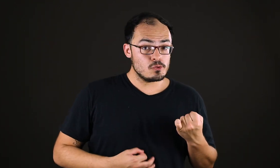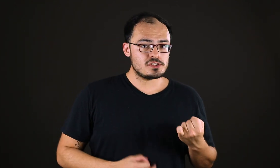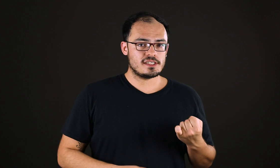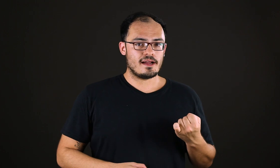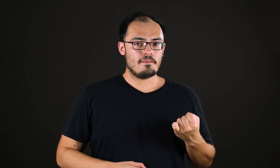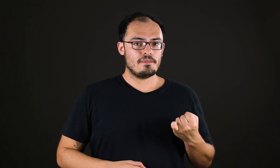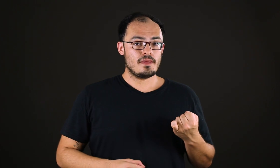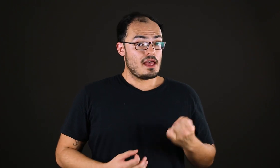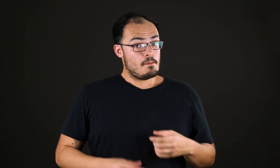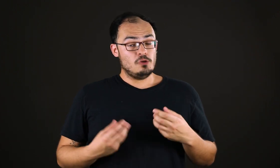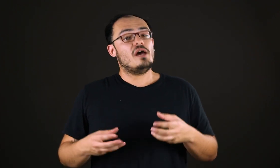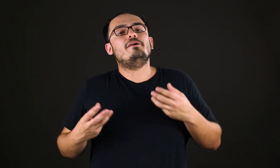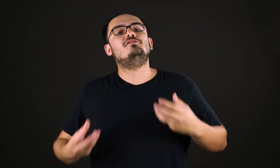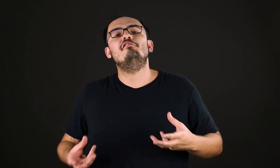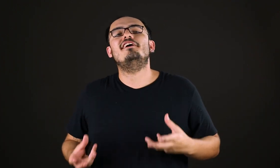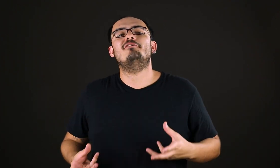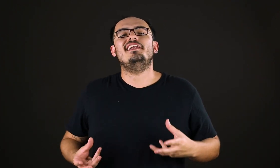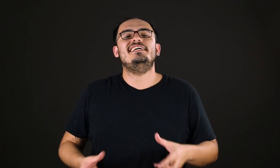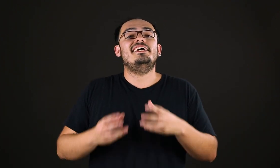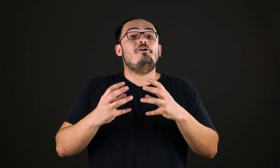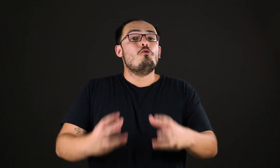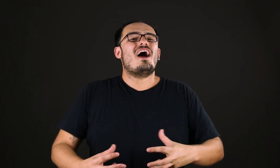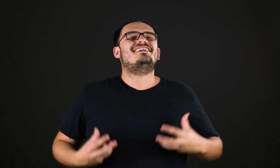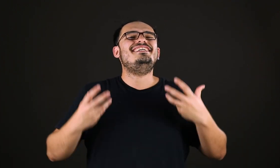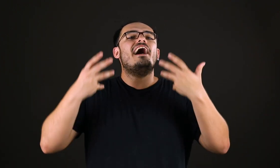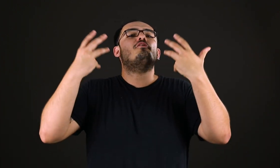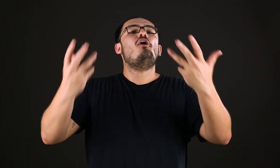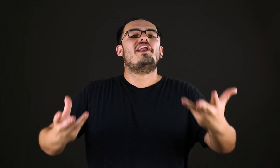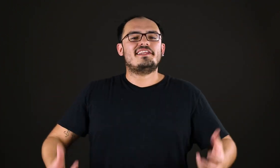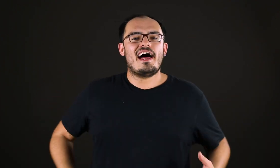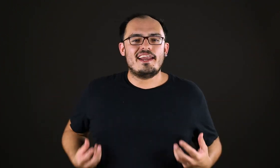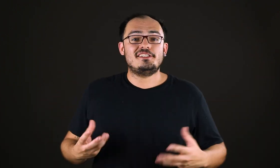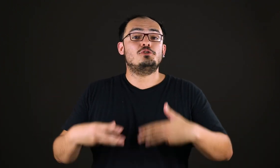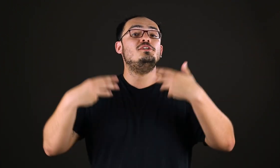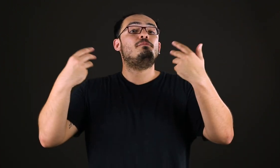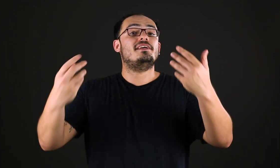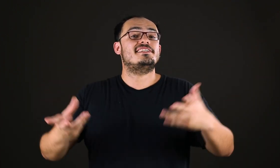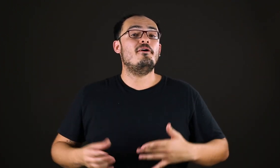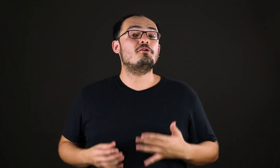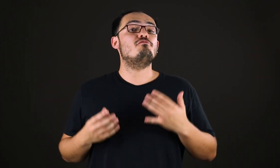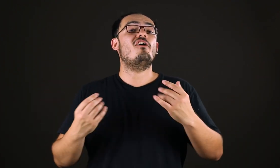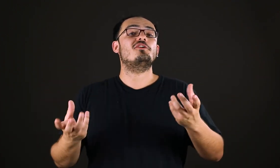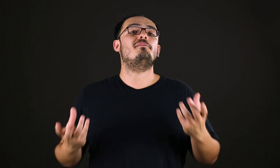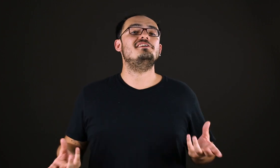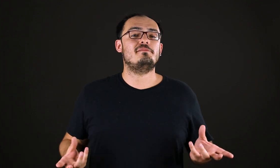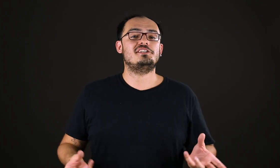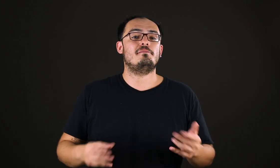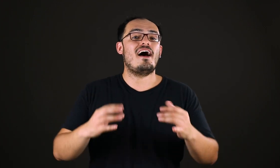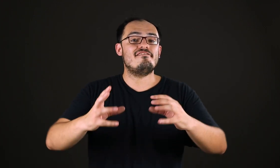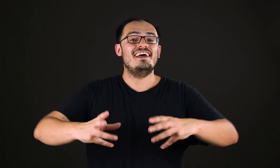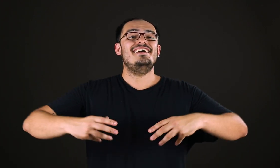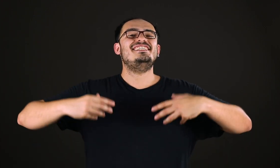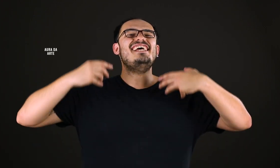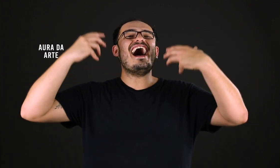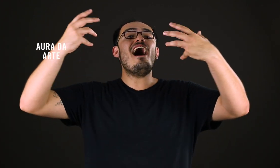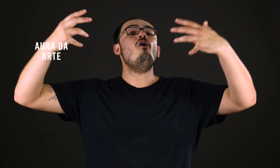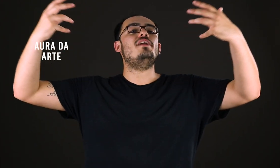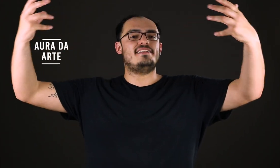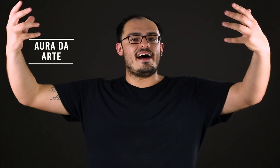música, meus amigos estão vendo ali o aqui e agora da arte, a sua expressão que o Walter Benjamin chamava de a aura da